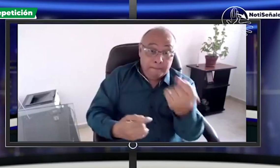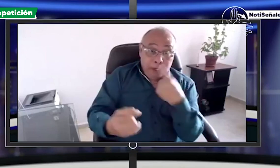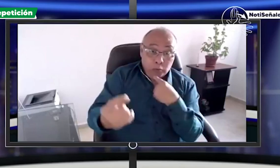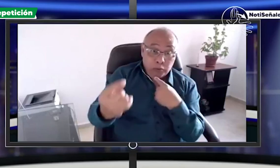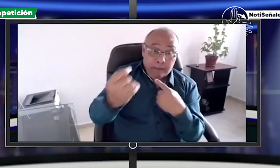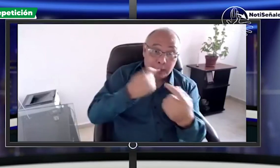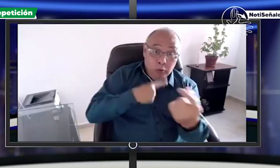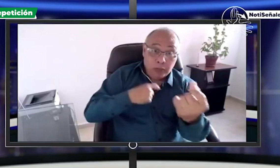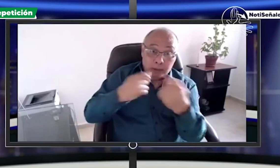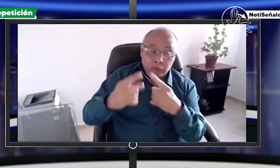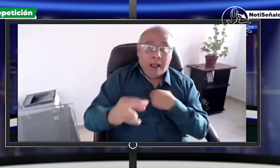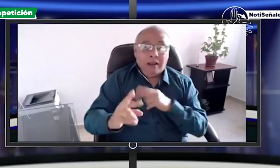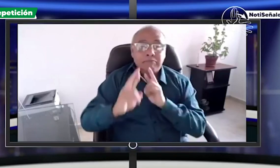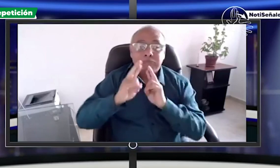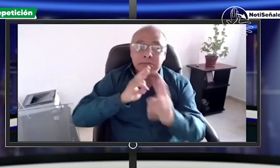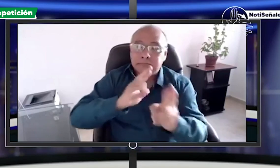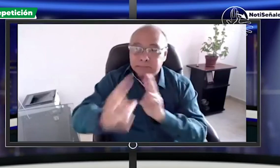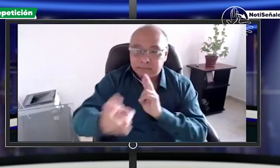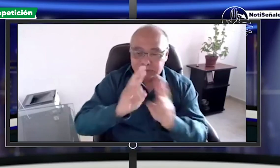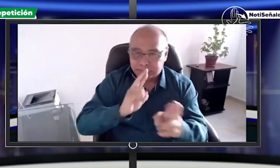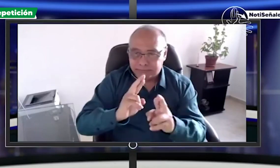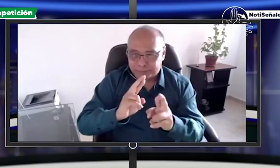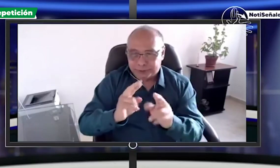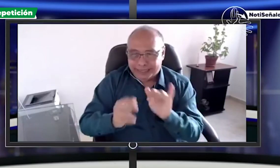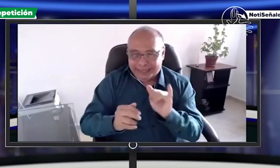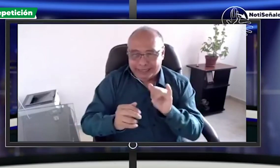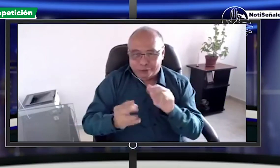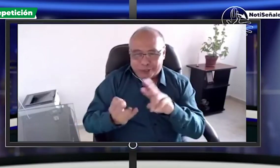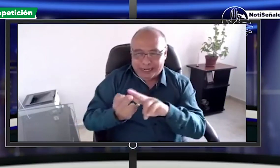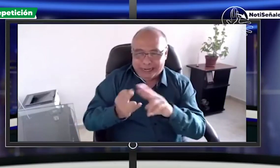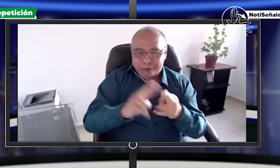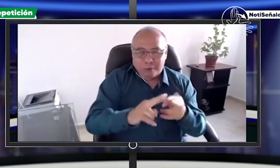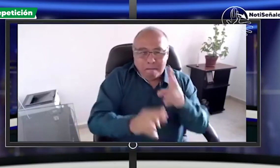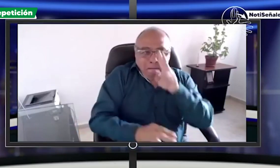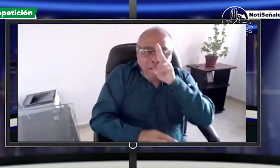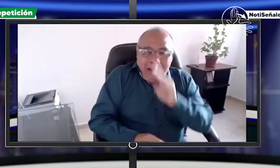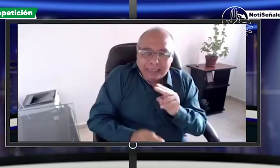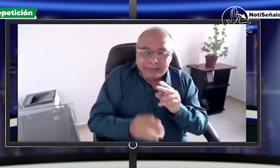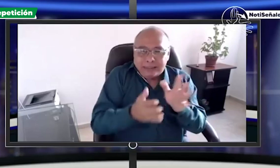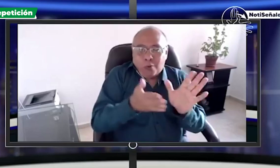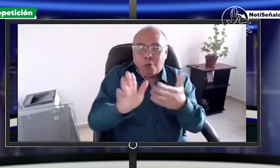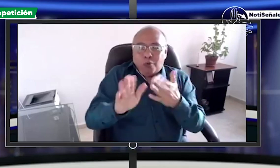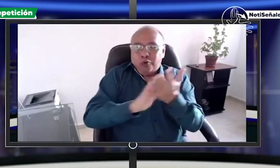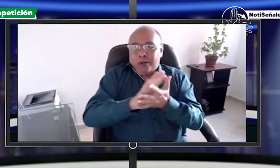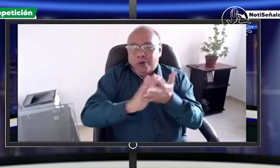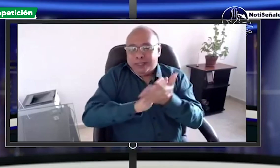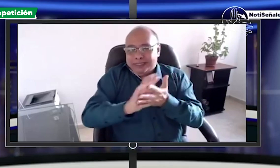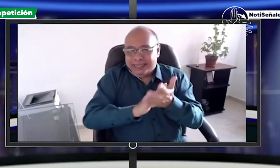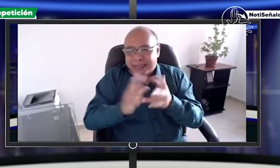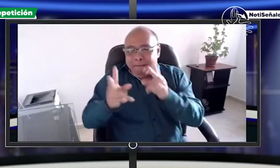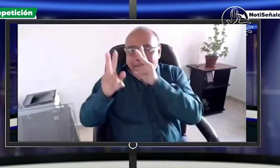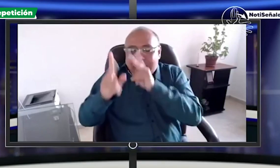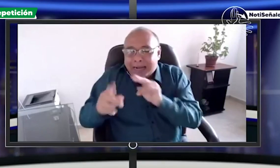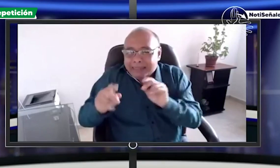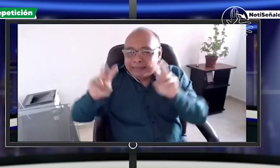y si las personas que están asistiendo a esta clase de socialización tienen preguntas pues quien está mostrando los vídeos debe